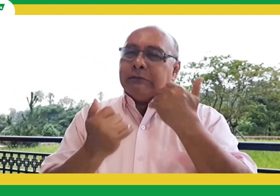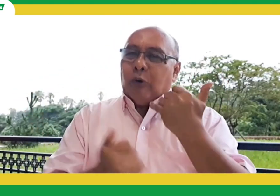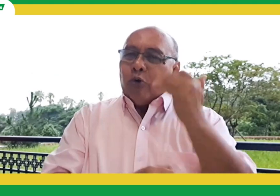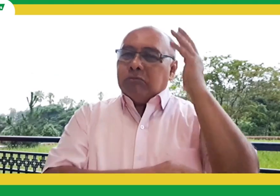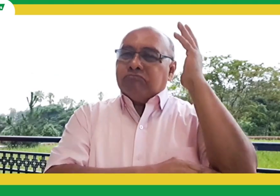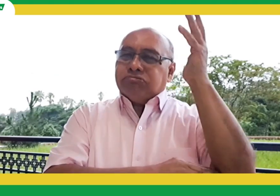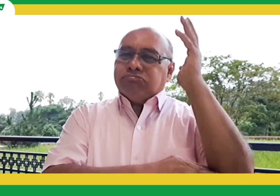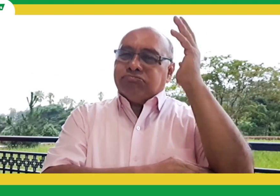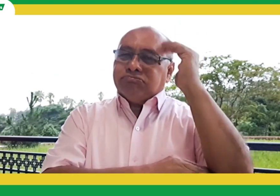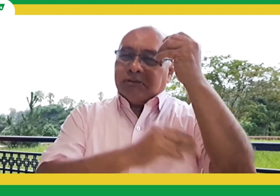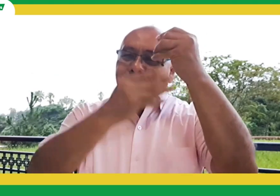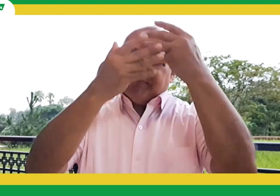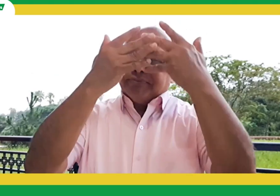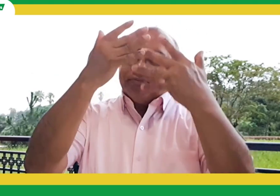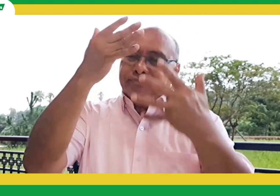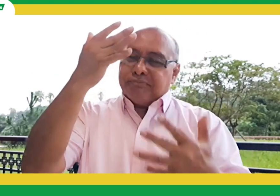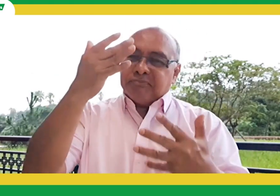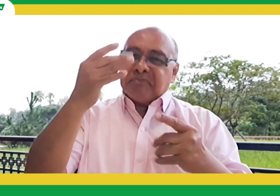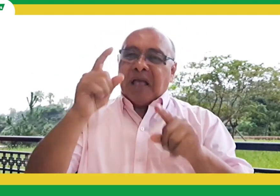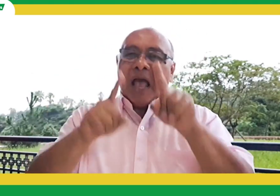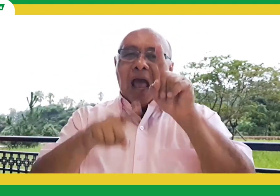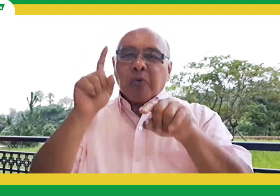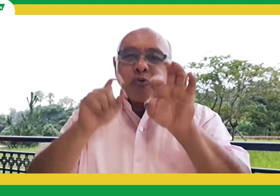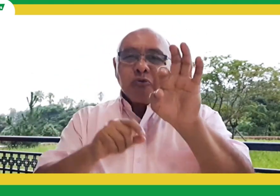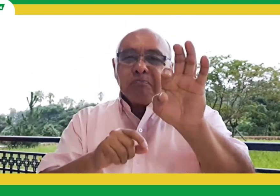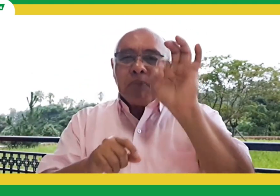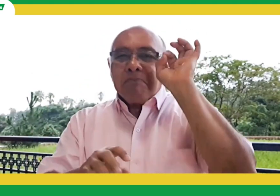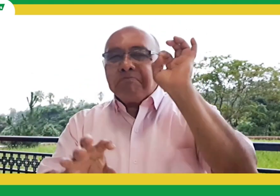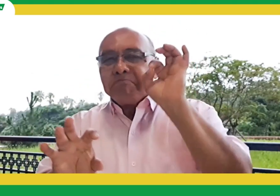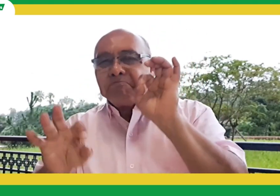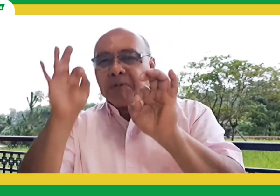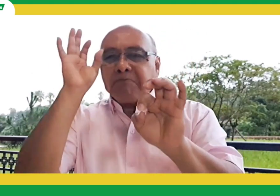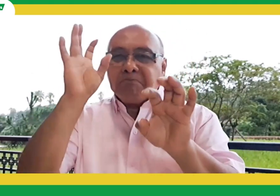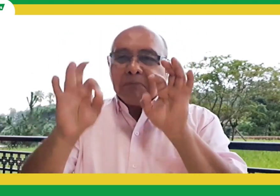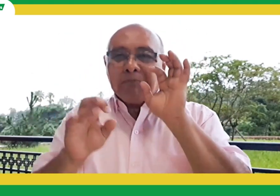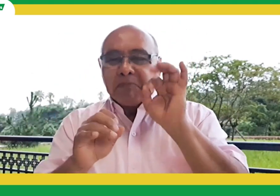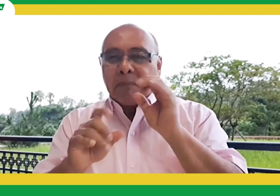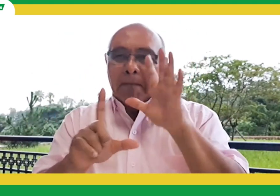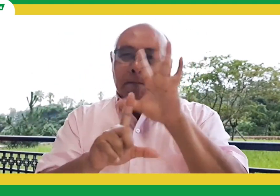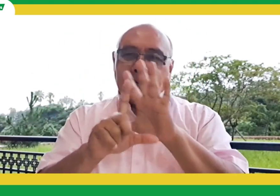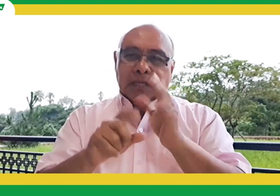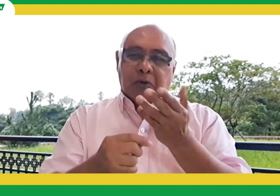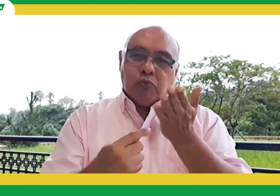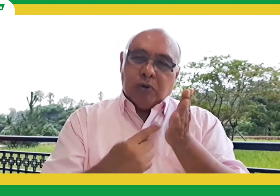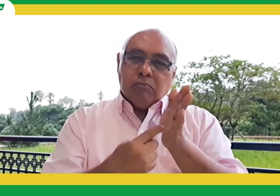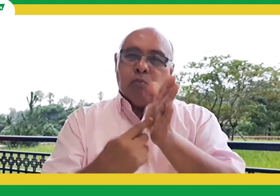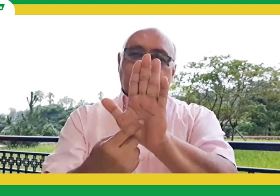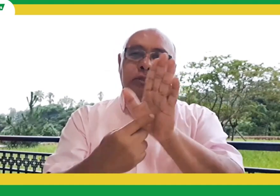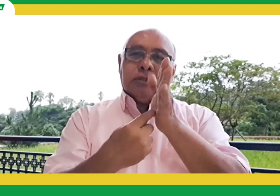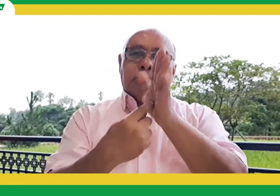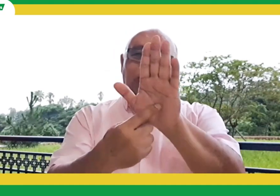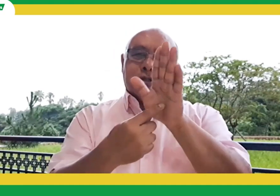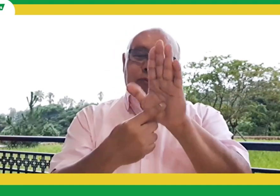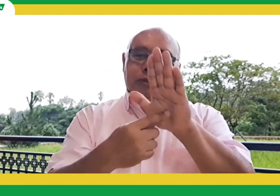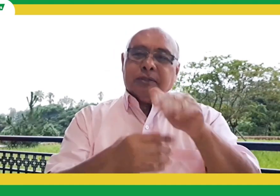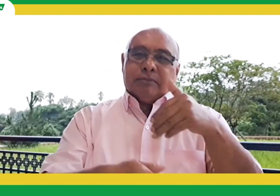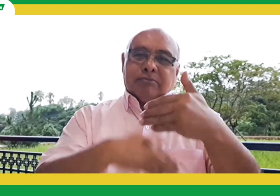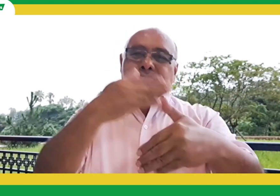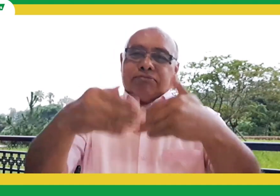temas importantes se han abordado en el Congreso. De temas importantes que se han abordado, hemos seleccionado unos fragmentos en video